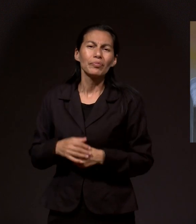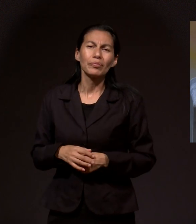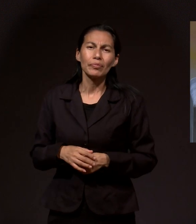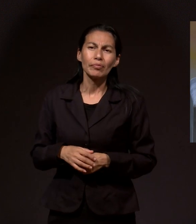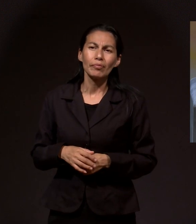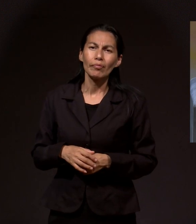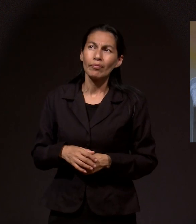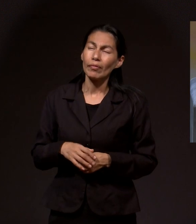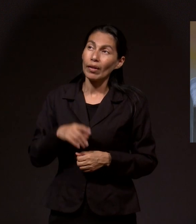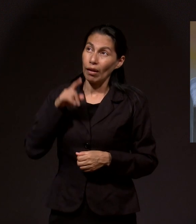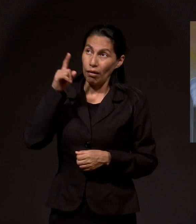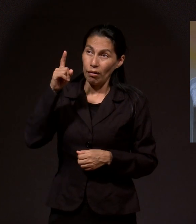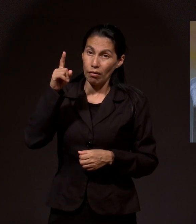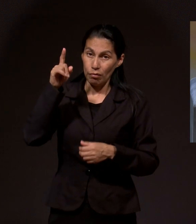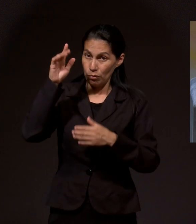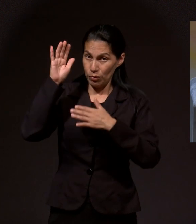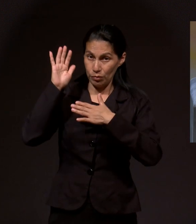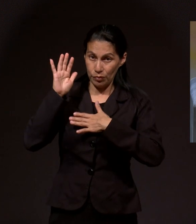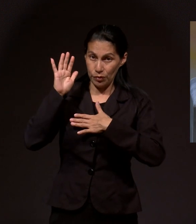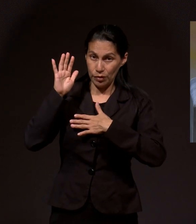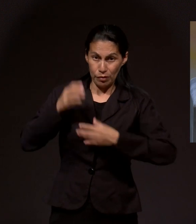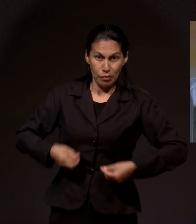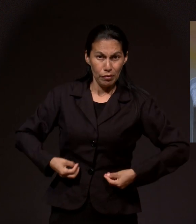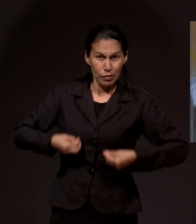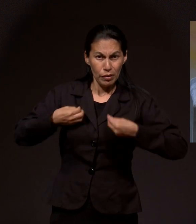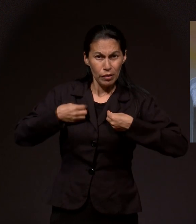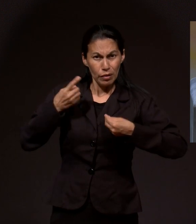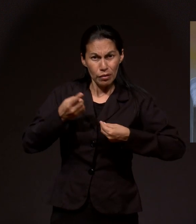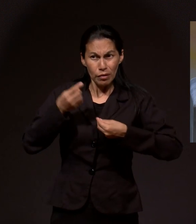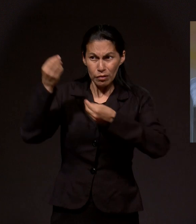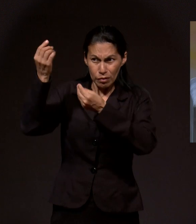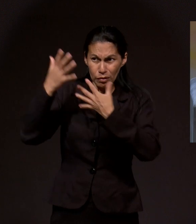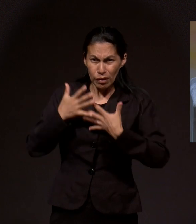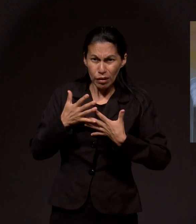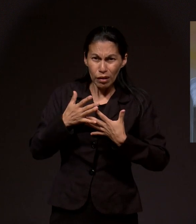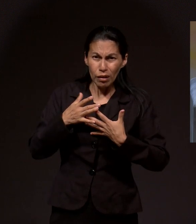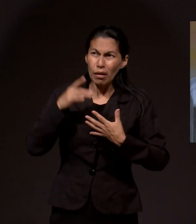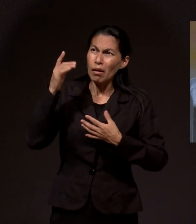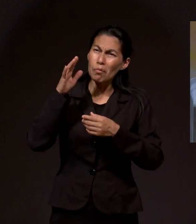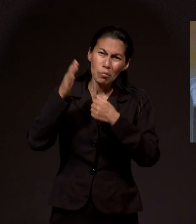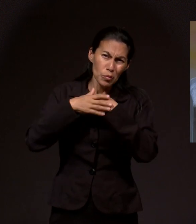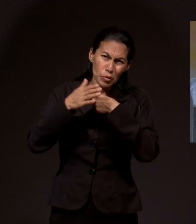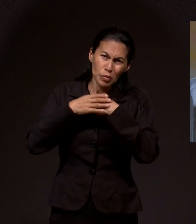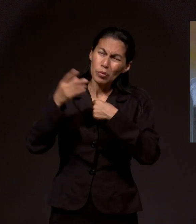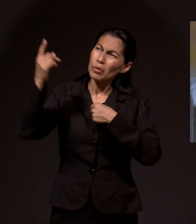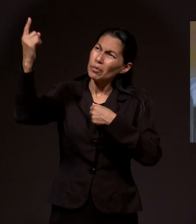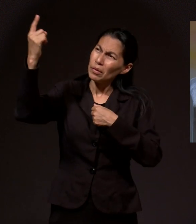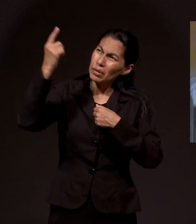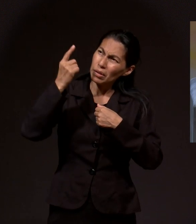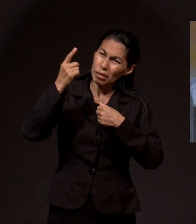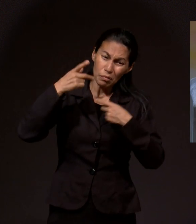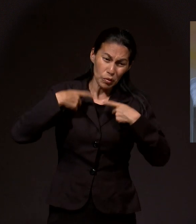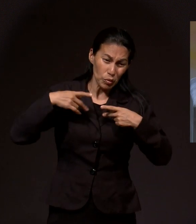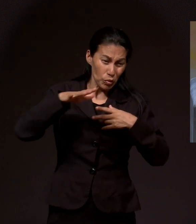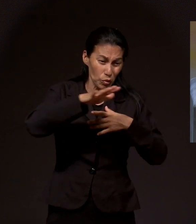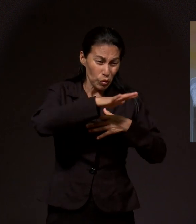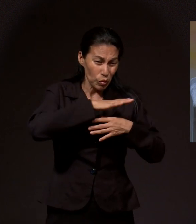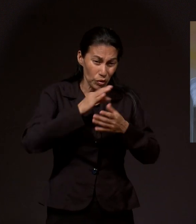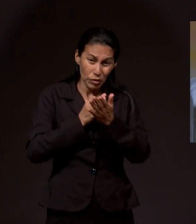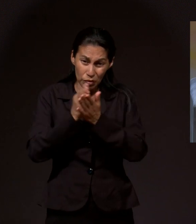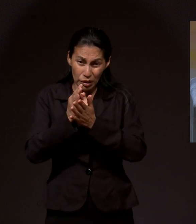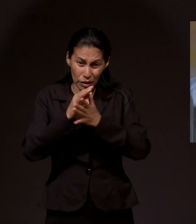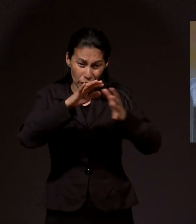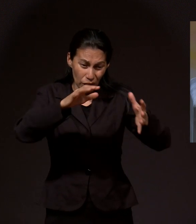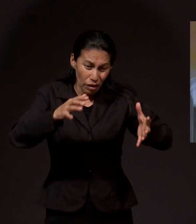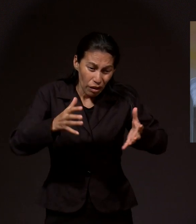refugiarnos. Y Él nos promete la vida eterna, nos promete llevarnos algún día a estar con Él y ver a nuestros seres